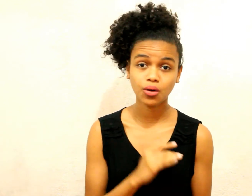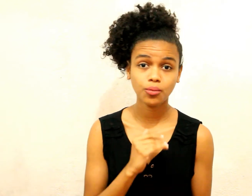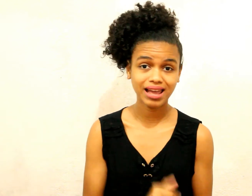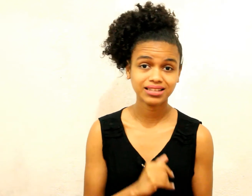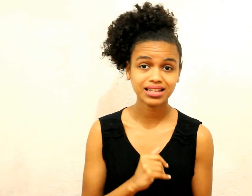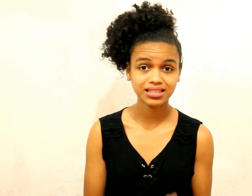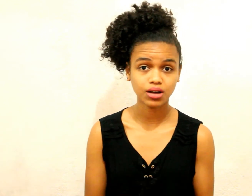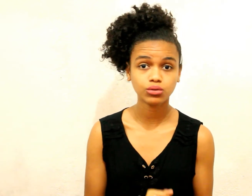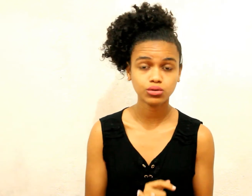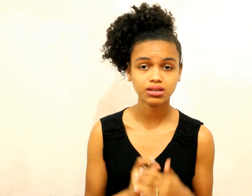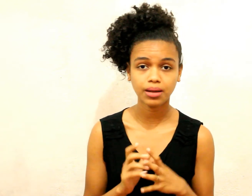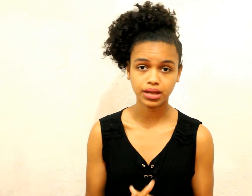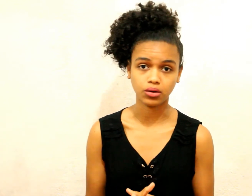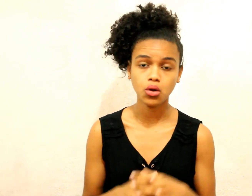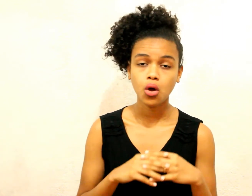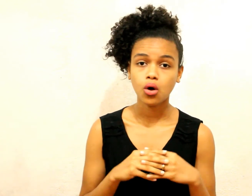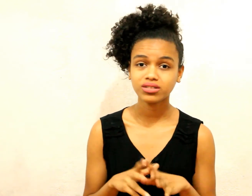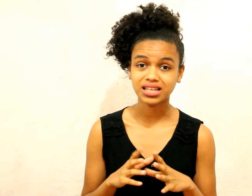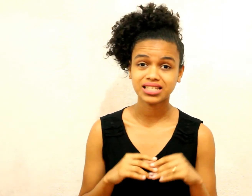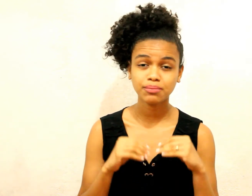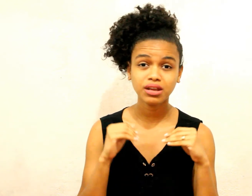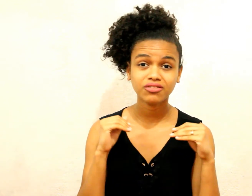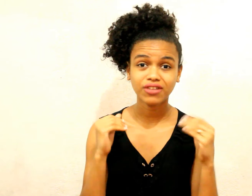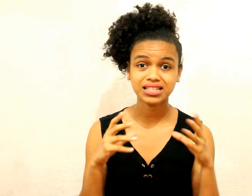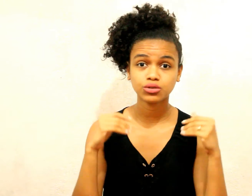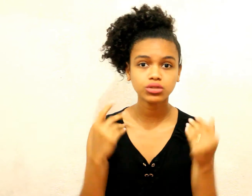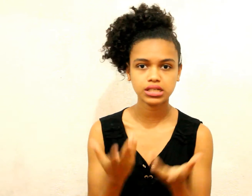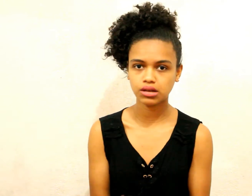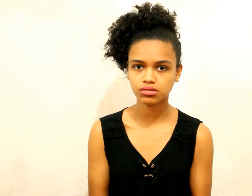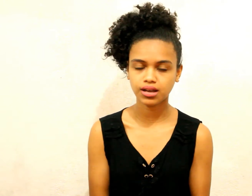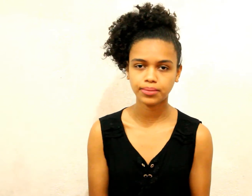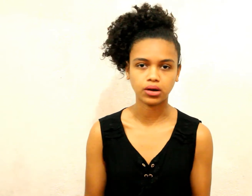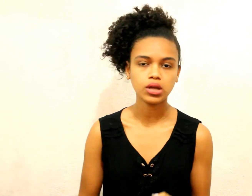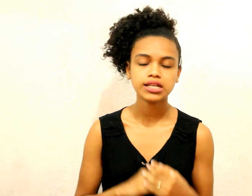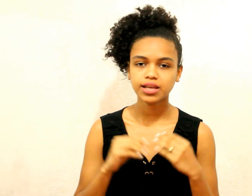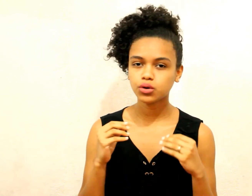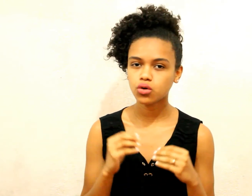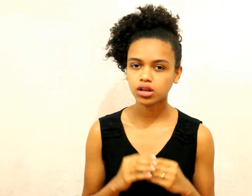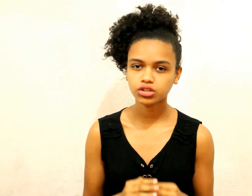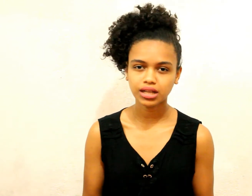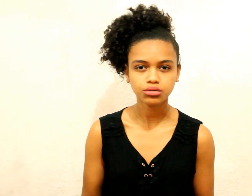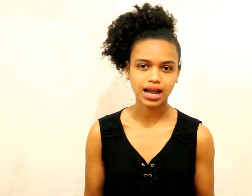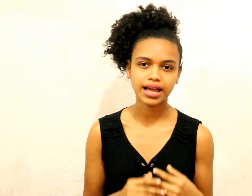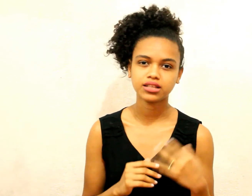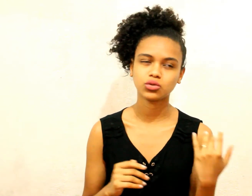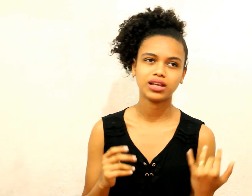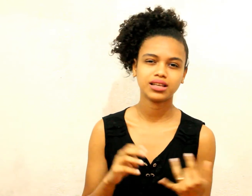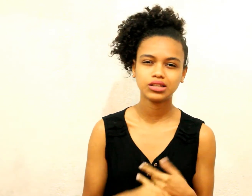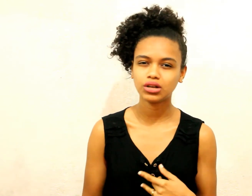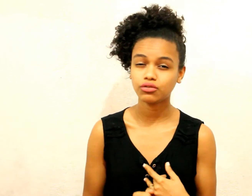inectação no seu cabelo Ou seja, sempre faça nutrição no seu cabelo Sempre com óleos naturais Tipo, azeite de oliva